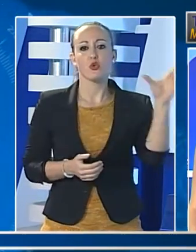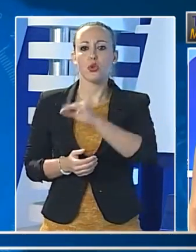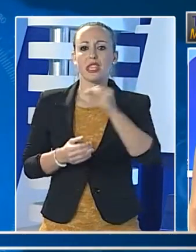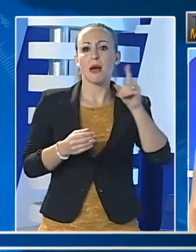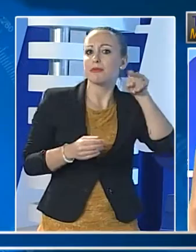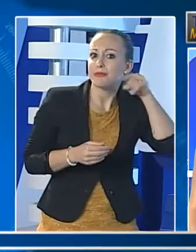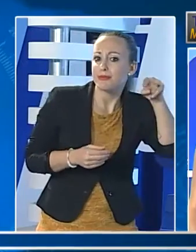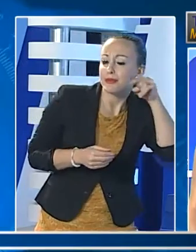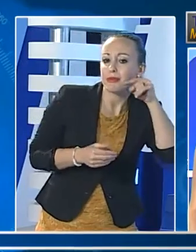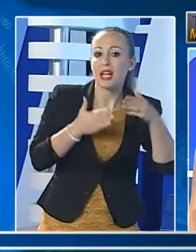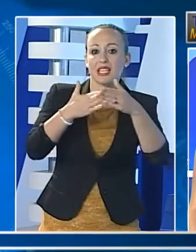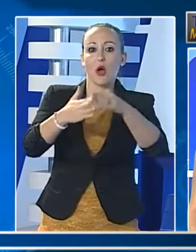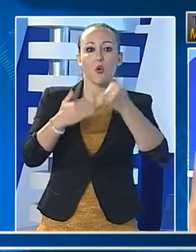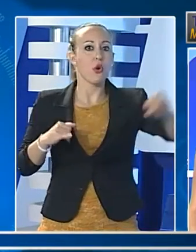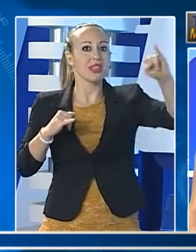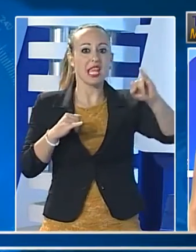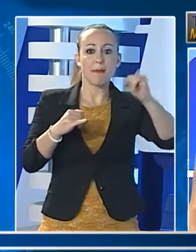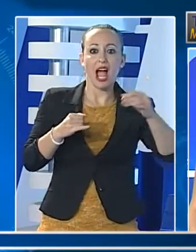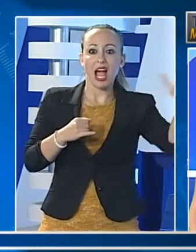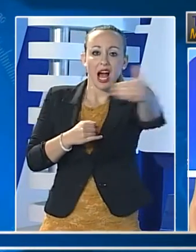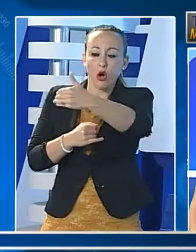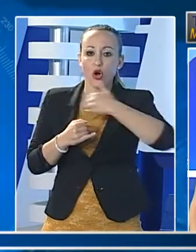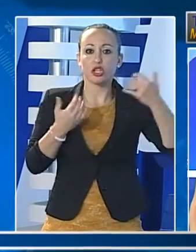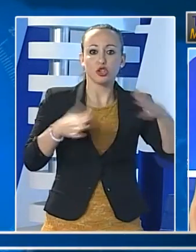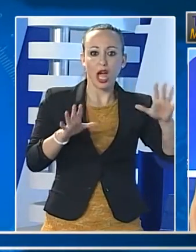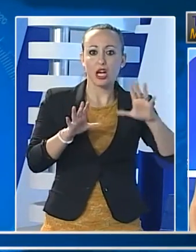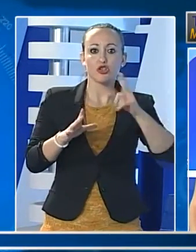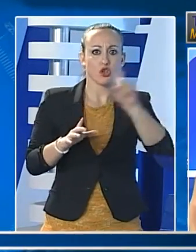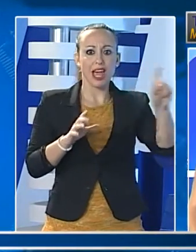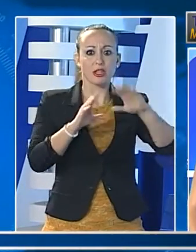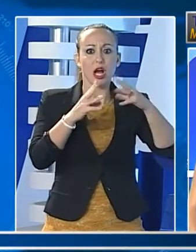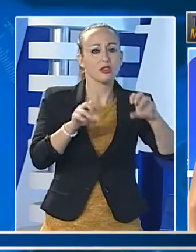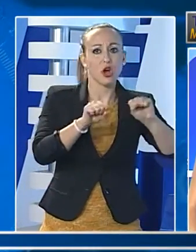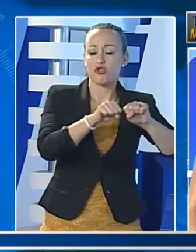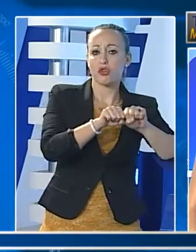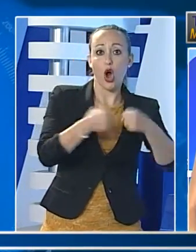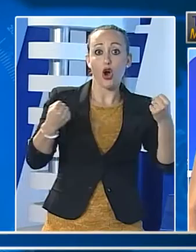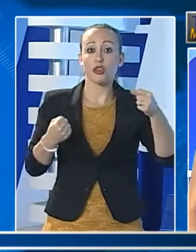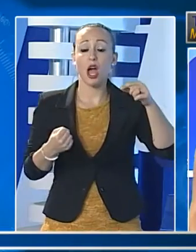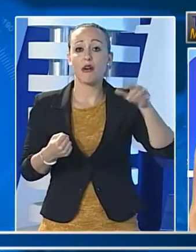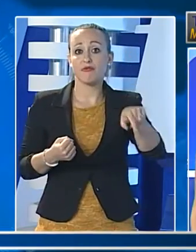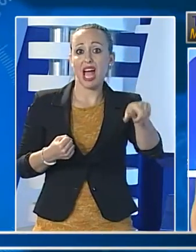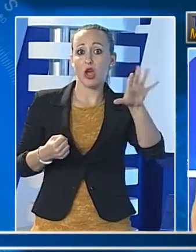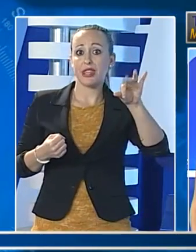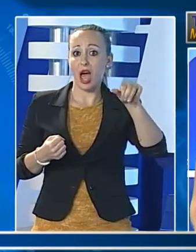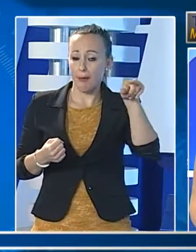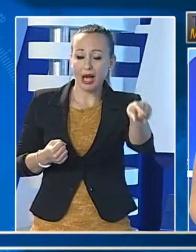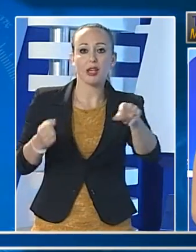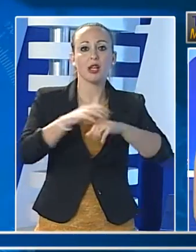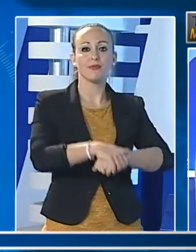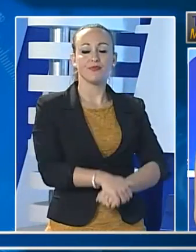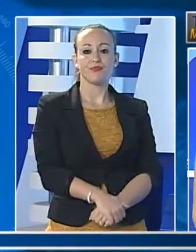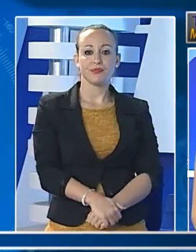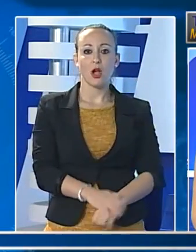'associazione del comitato no povertà. Il testo prevede di agganciare alla sottoscrizione di un